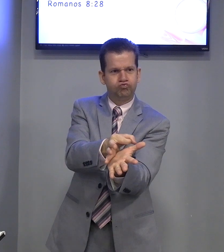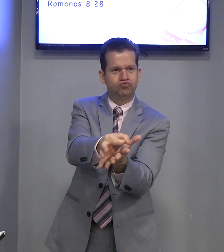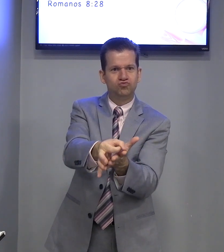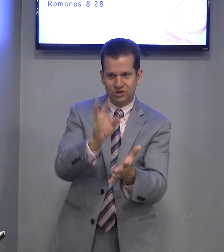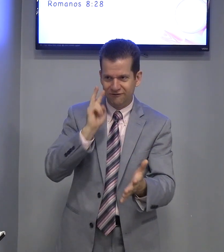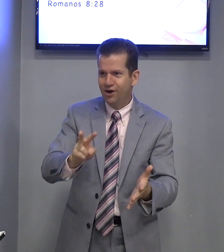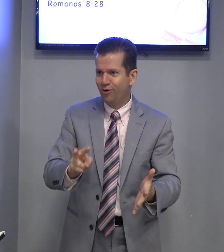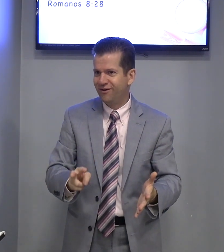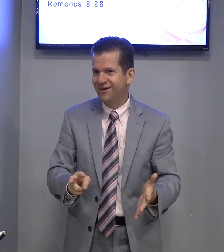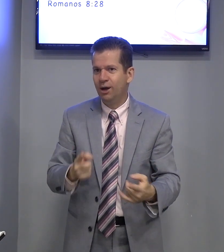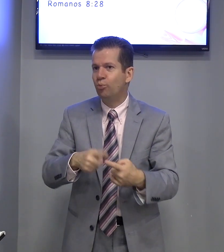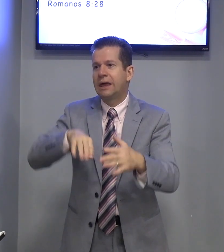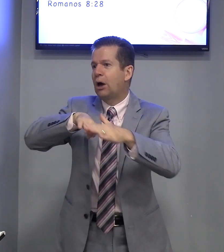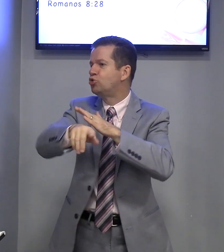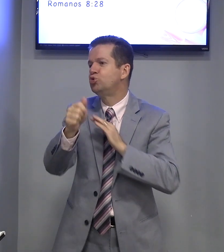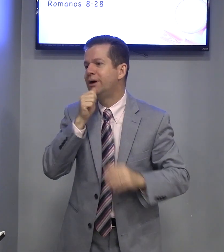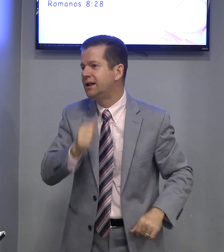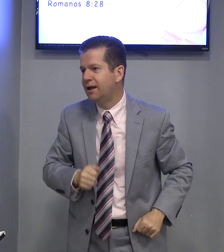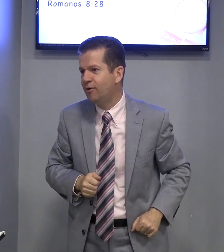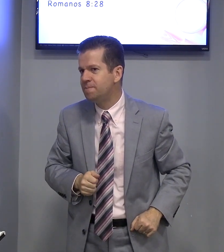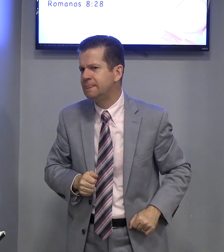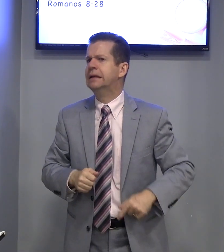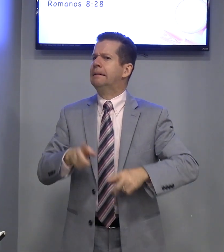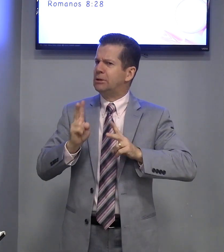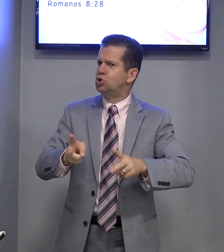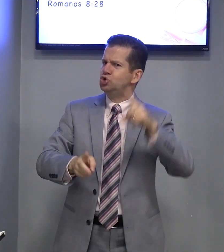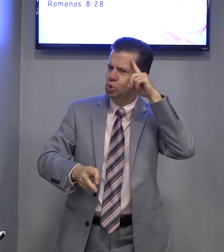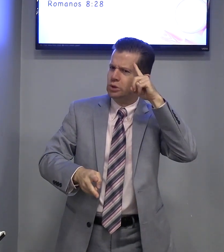Já viu? Porque é curso 1 ainda não. Ele continua.